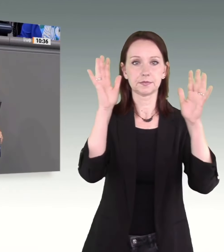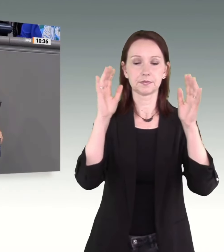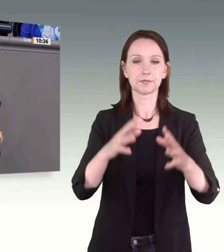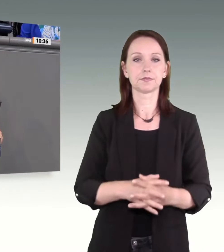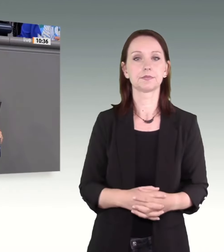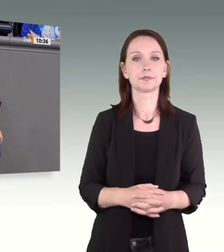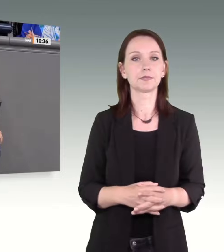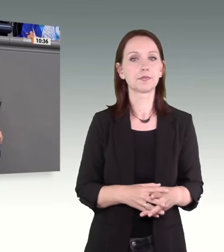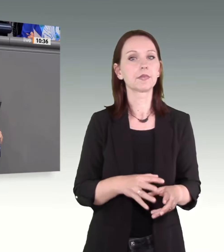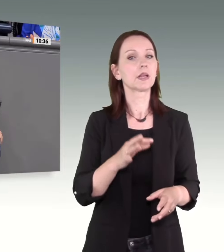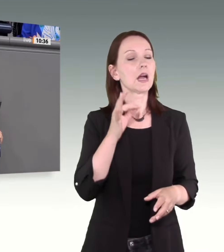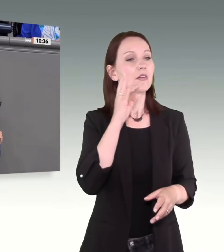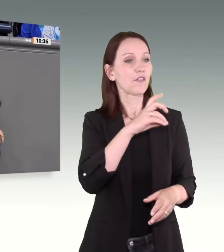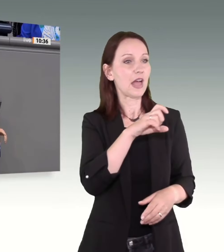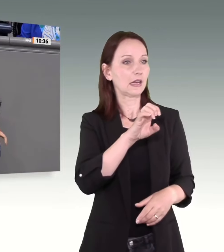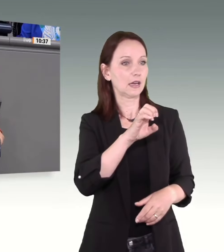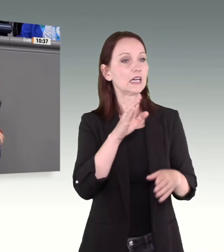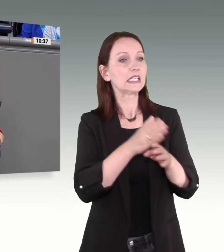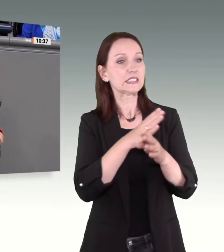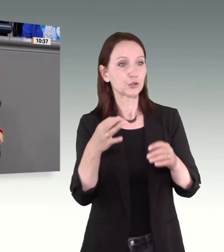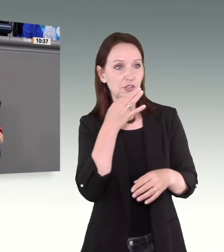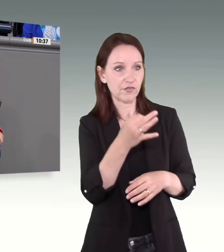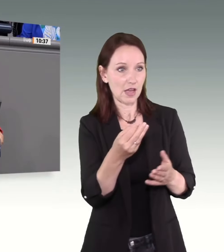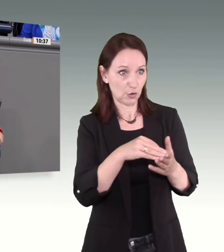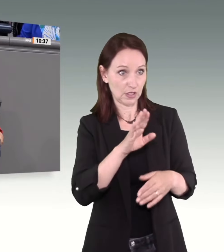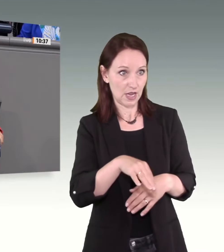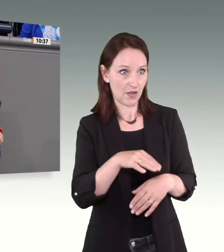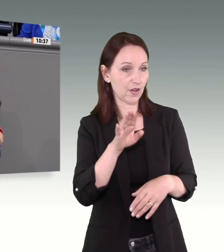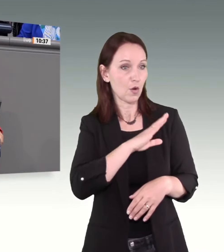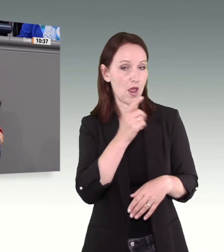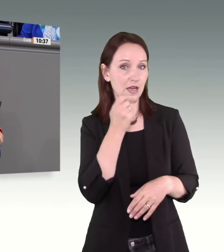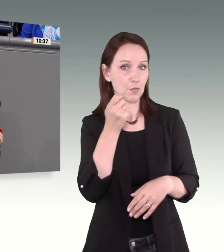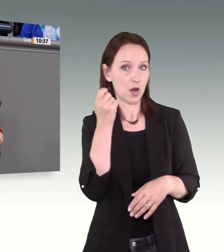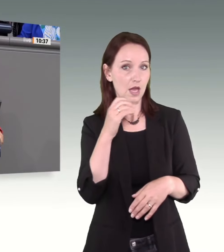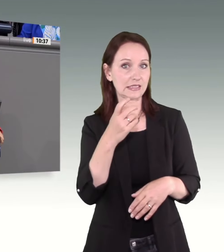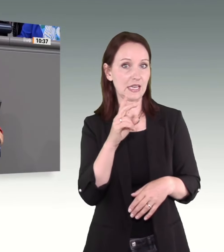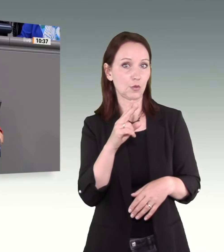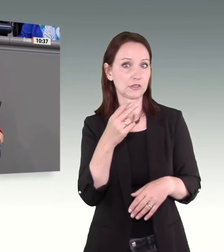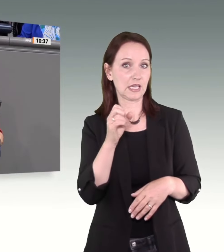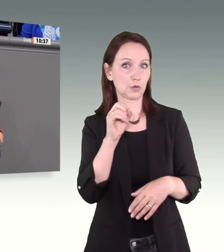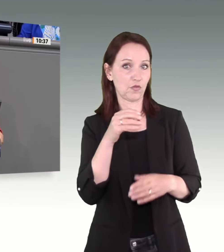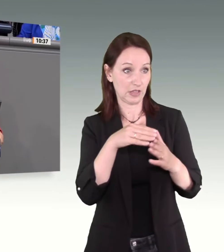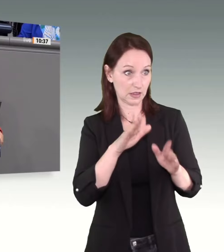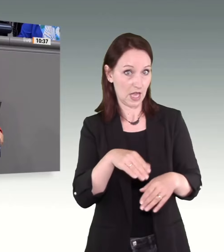Frau Wege, gestatten Sie eine Zwischenfrage oder Zwischenbemerkung des Kollegen Müller aus der CDU-CSU-Fraktion? Ja.